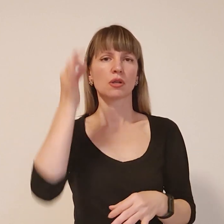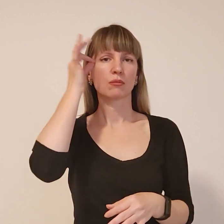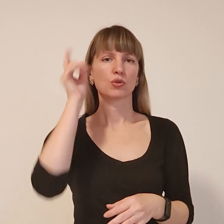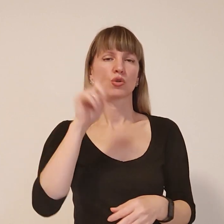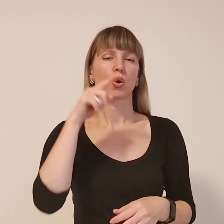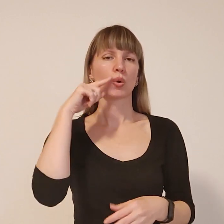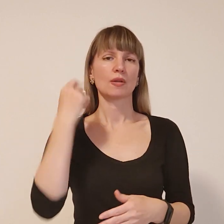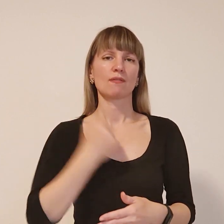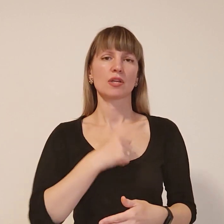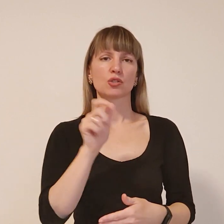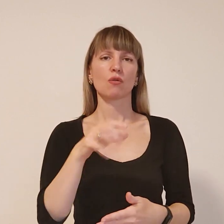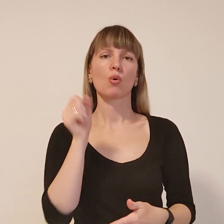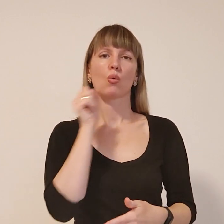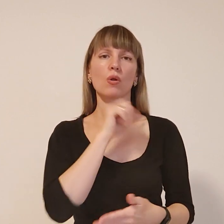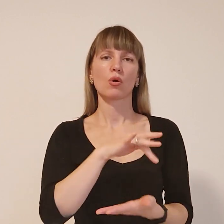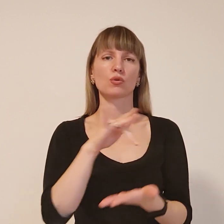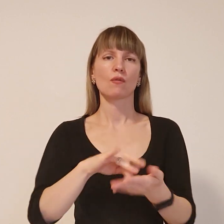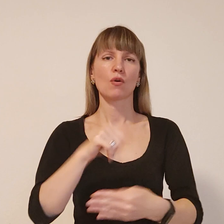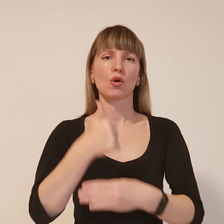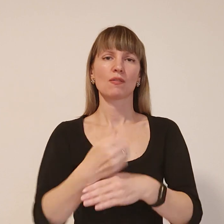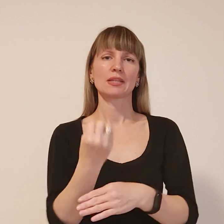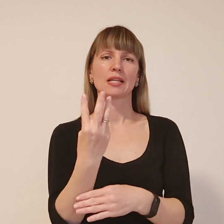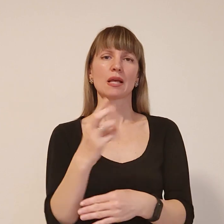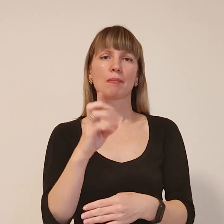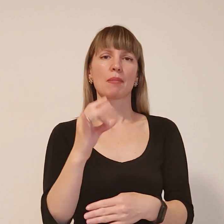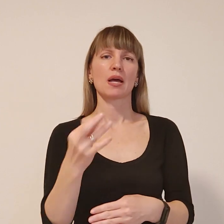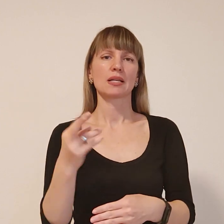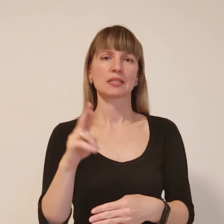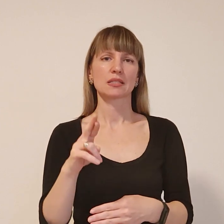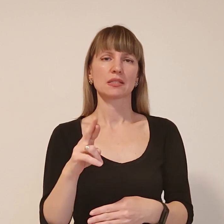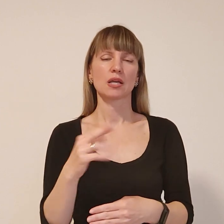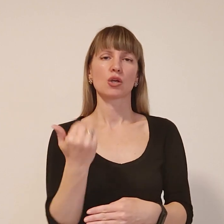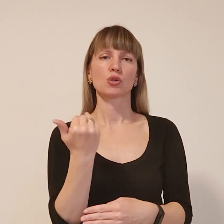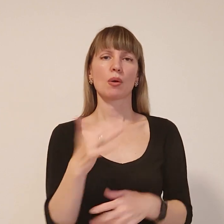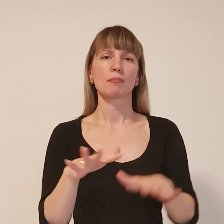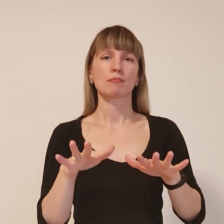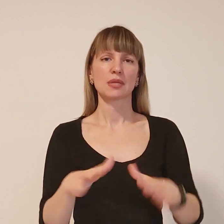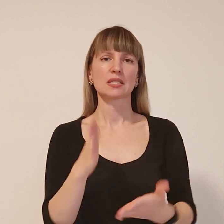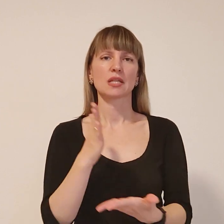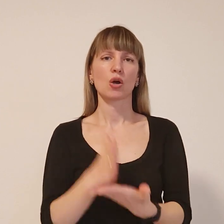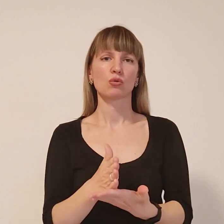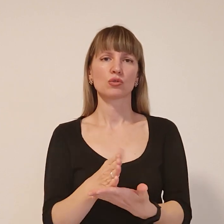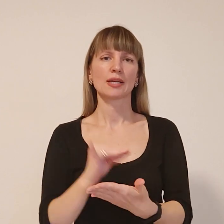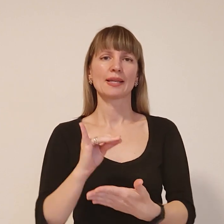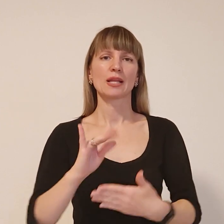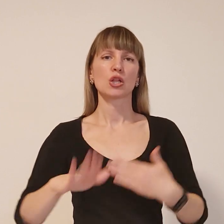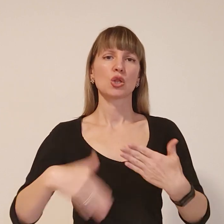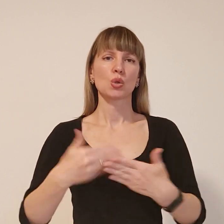військові викрали міського голову 13 березня. Його місце знаходження і досі невідоме.